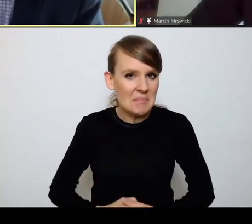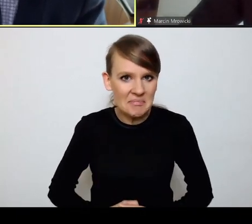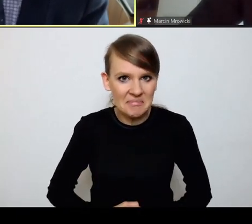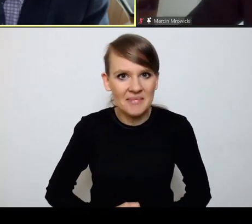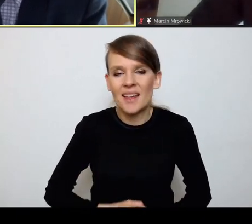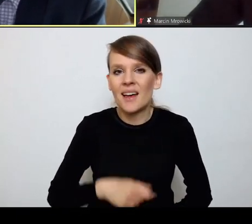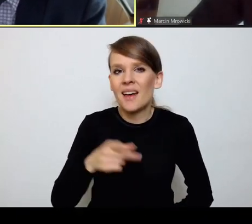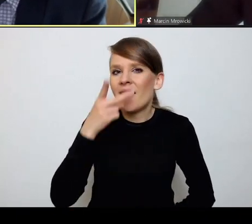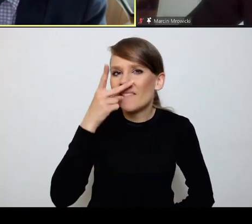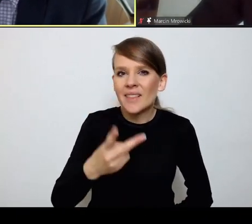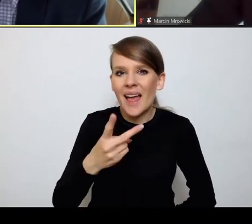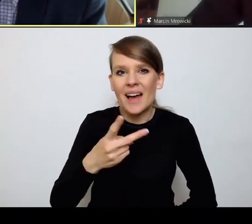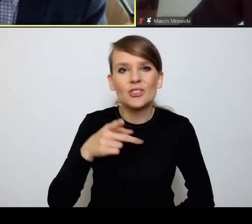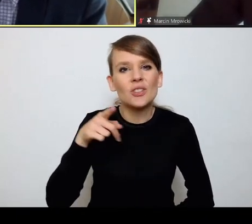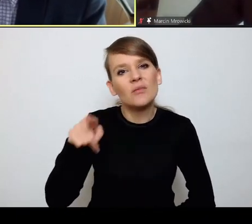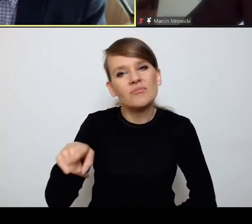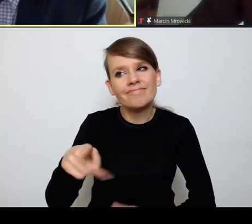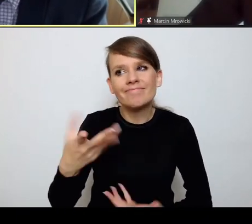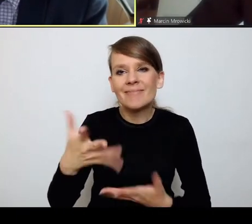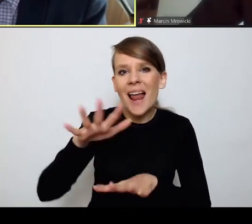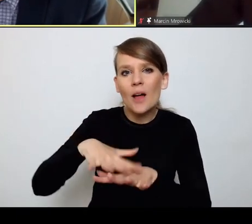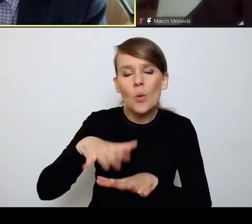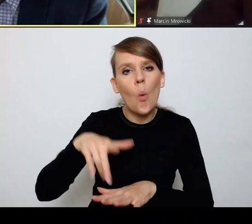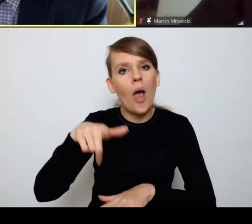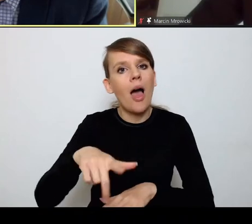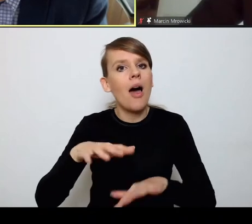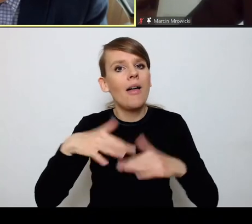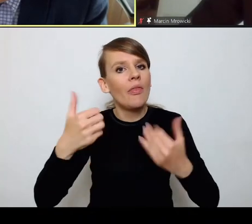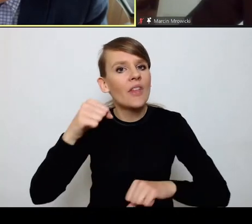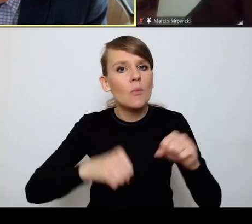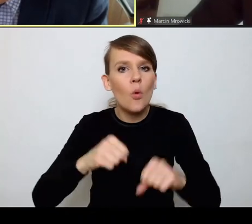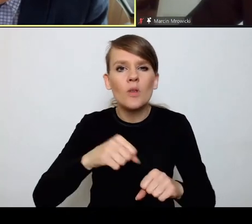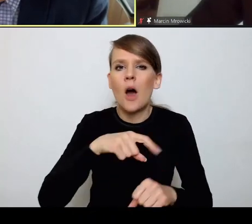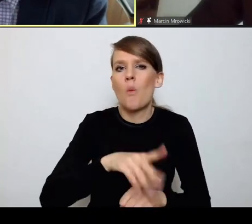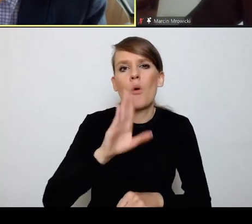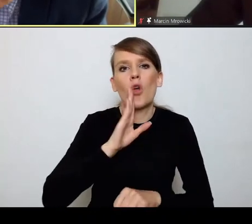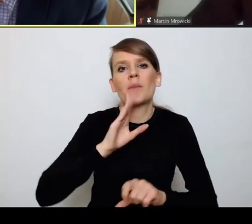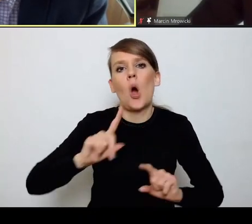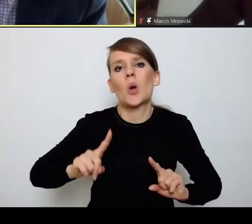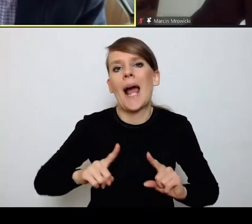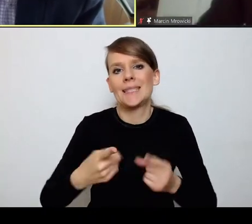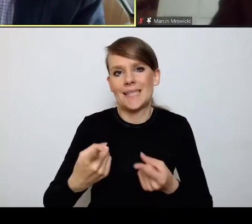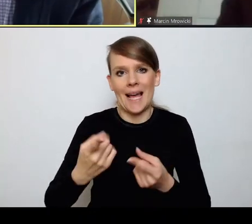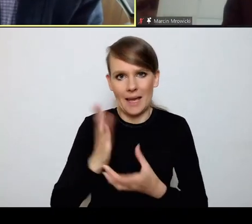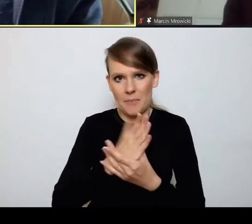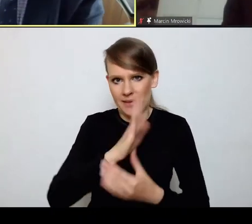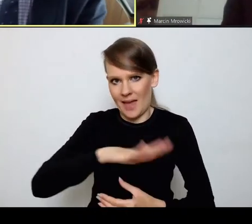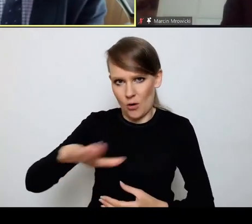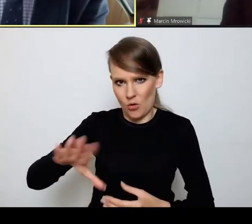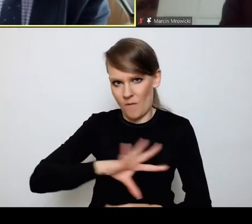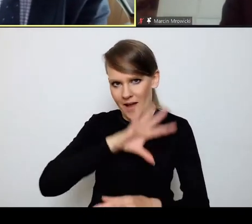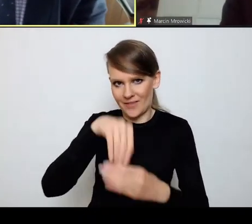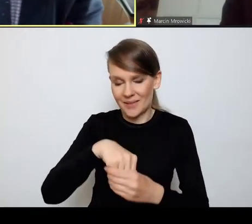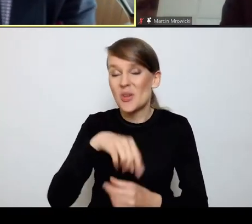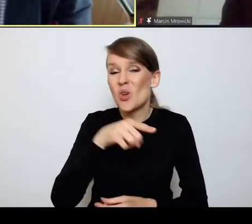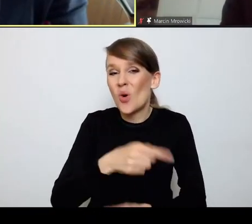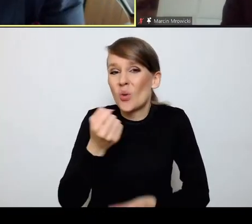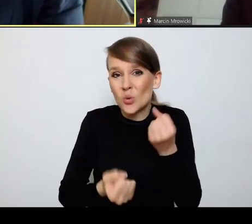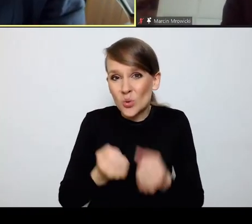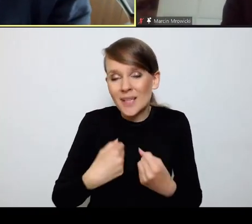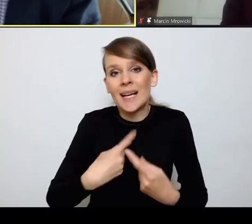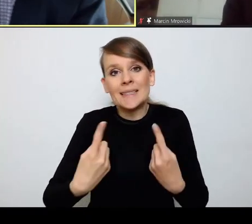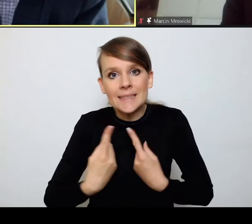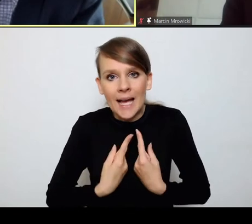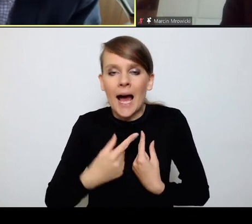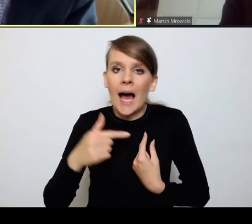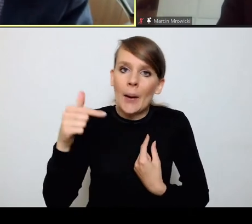traktowania Trybunału jako części wielkiej organizacji międzynarodowej. To jest pewna trudność, którą ja sam się muszę mierzyć, powiedzmy, kierując